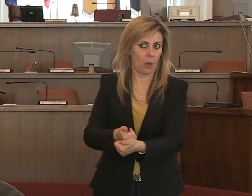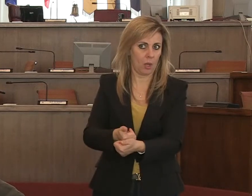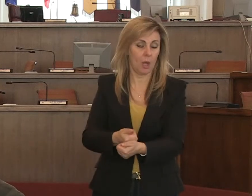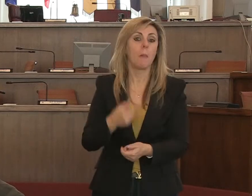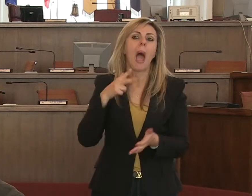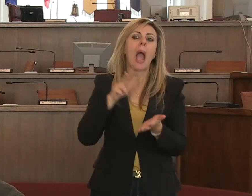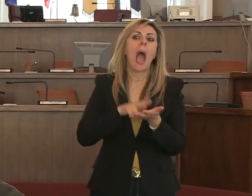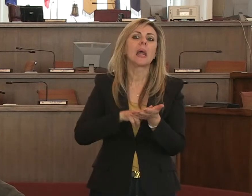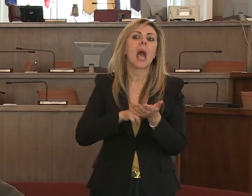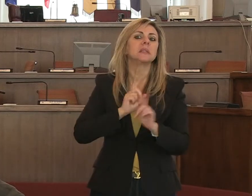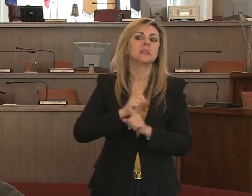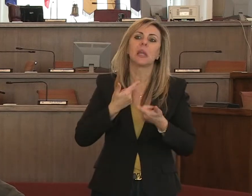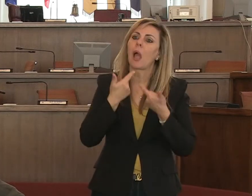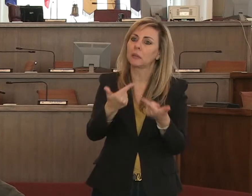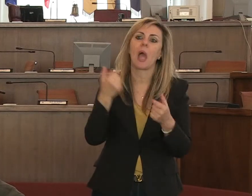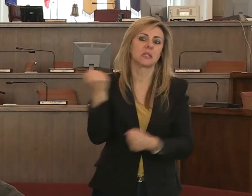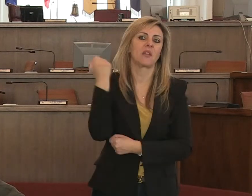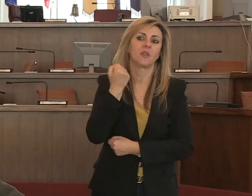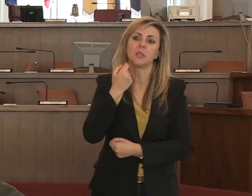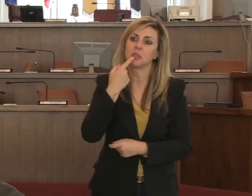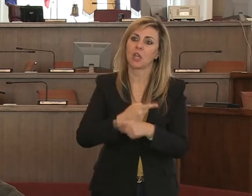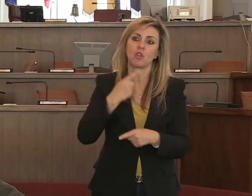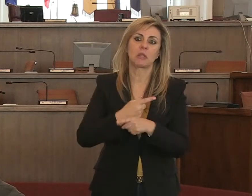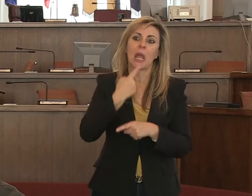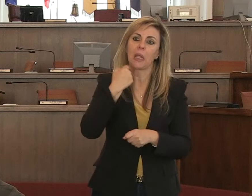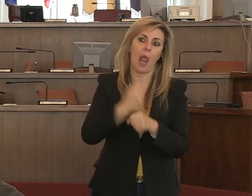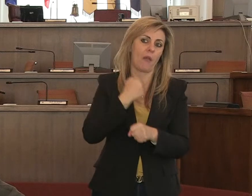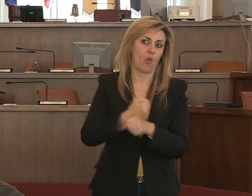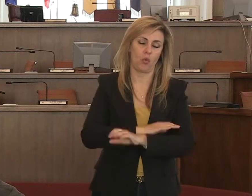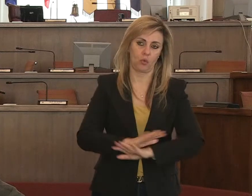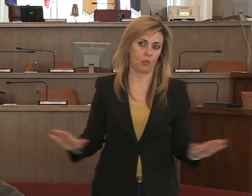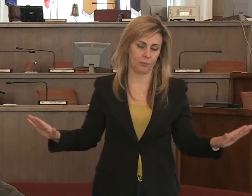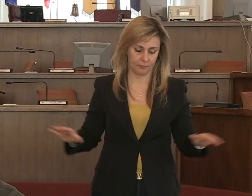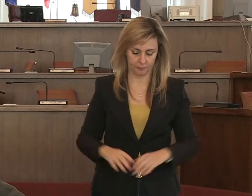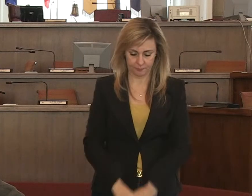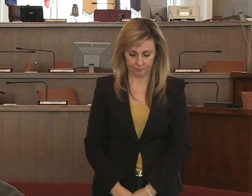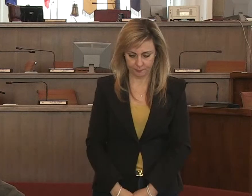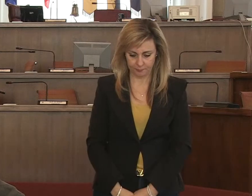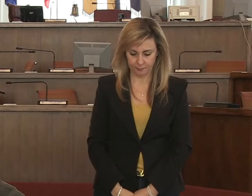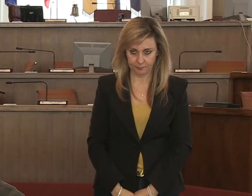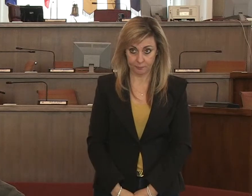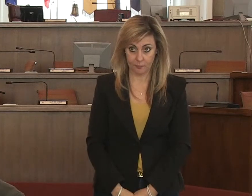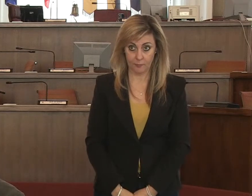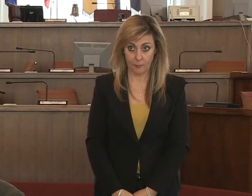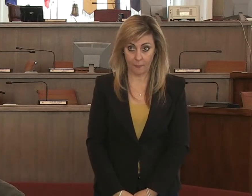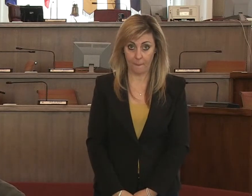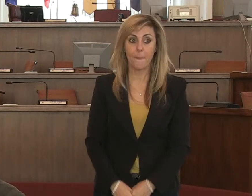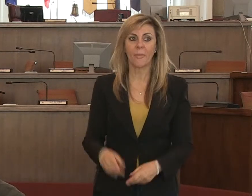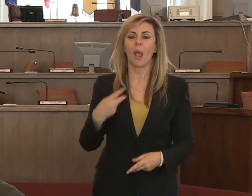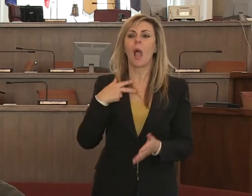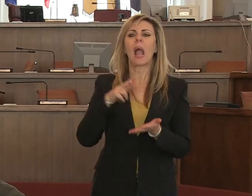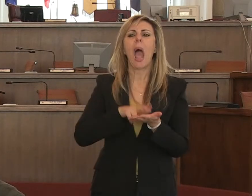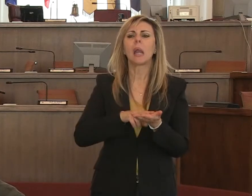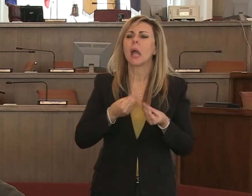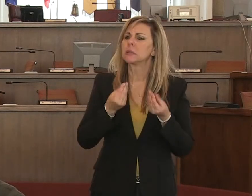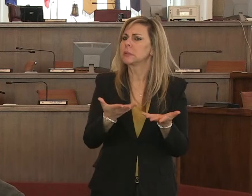però i servizi minimi essenziali per coloro che devono spostarsi per motivi di lavoro. Quindi si stanno garantendo